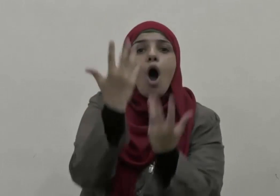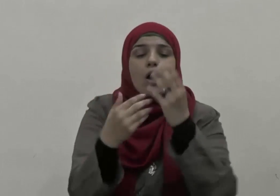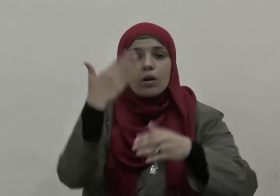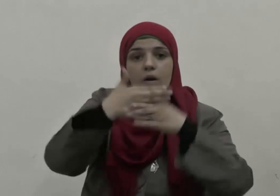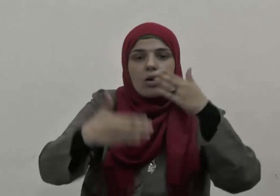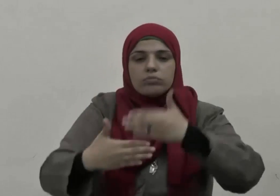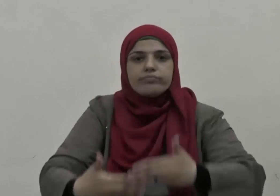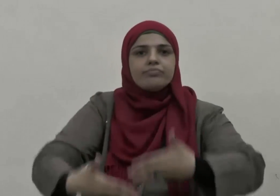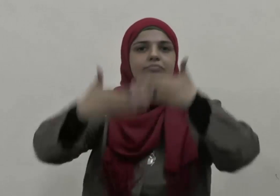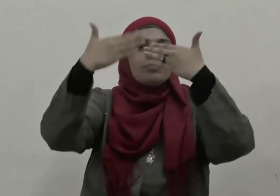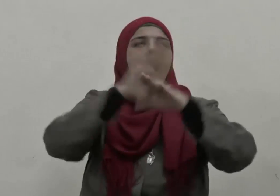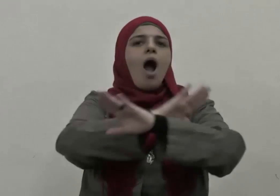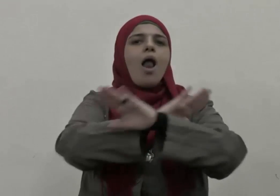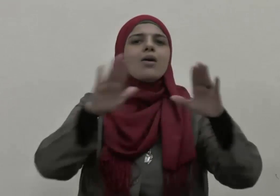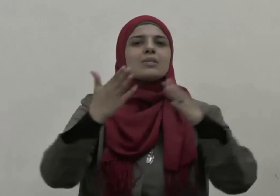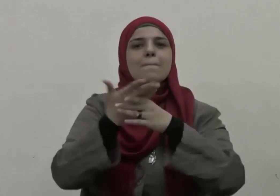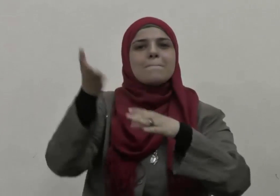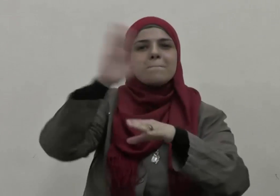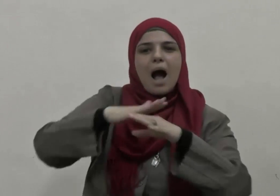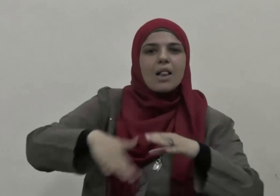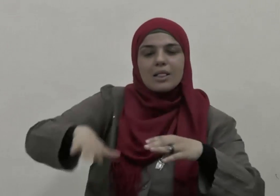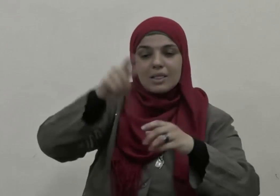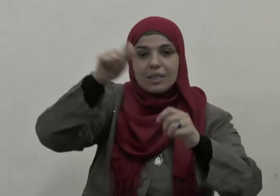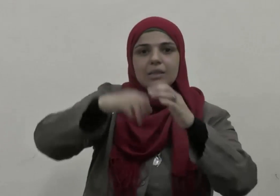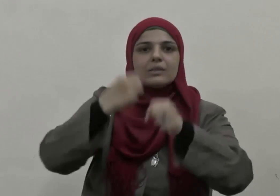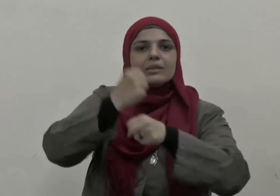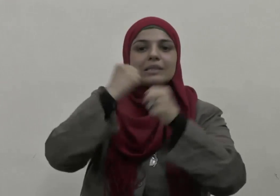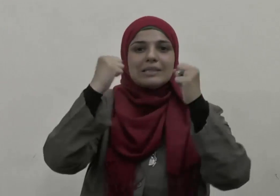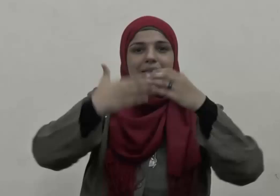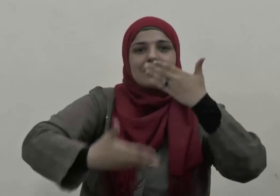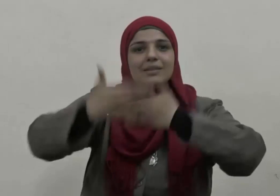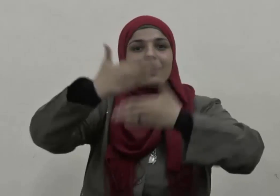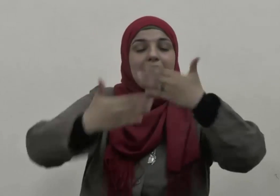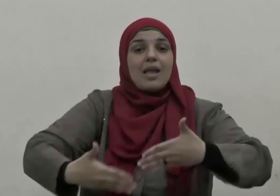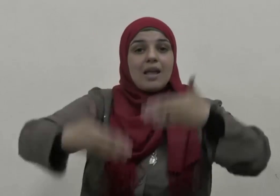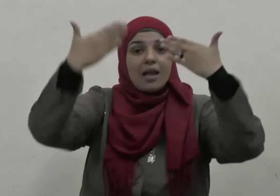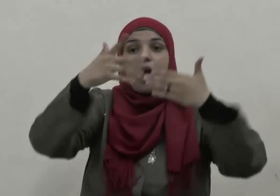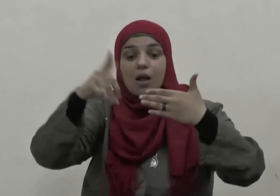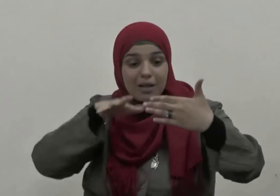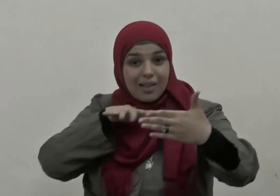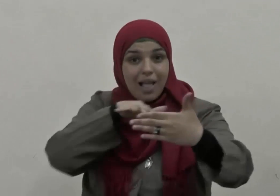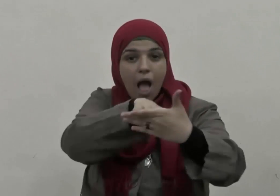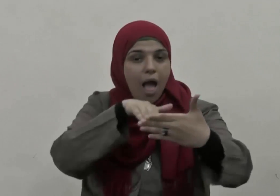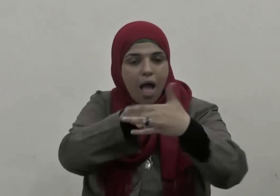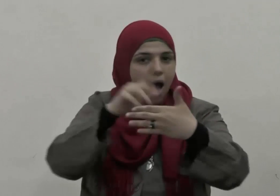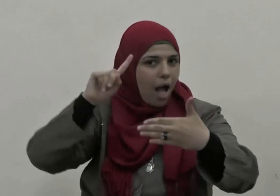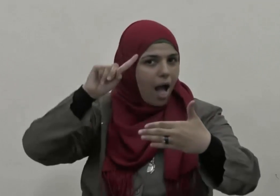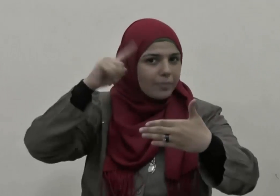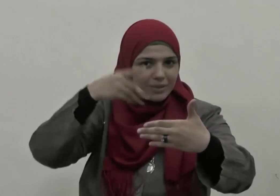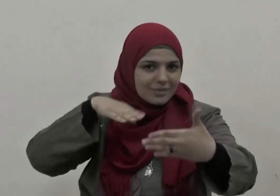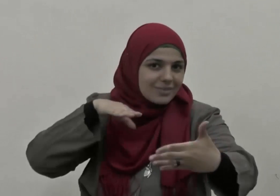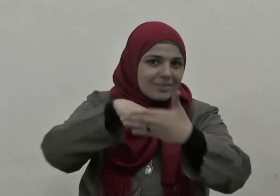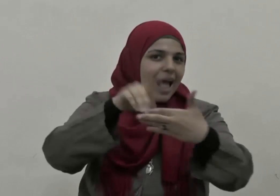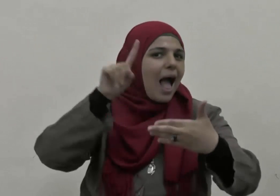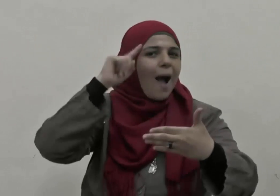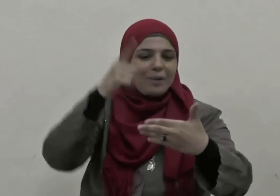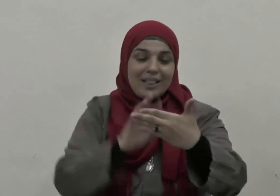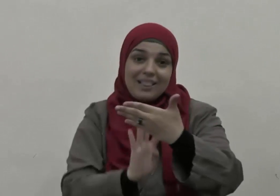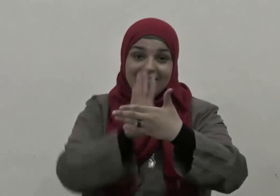قال آتوني أفرغ عليه كطرا فما استطاعوا أن يظهروه وما استطاعوا له